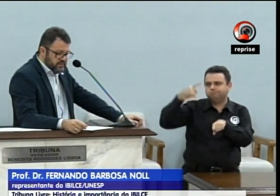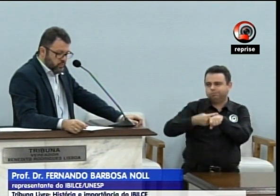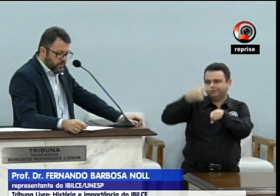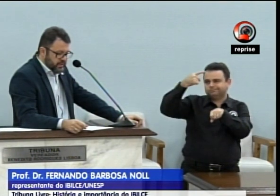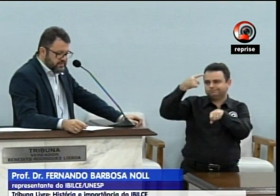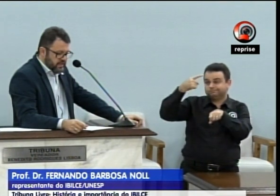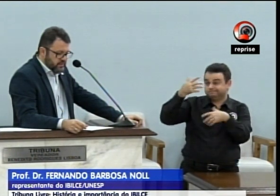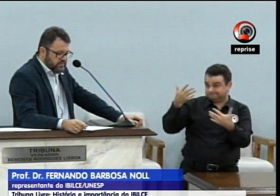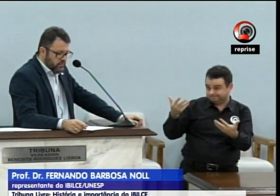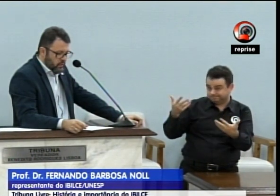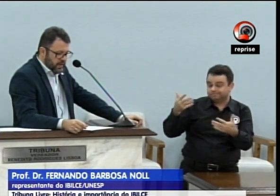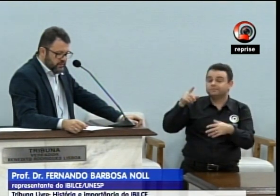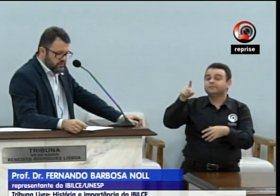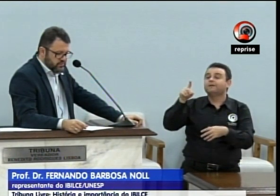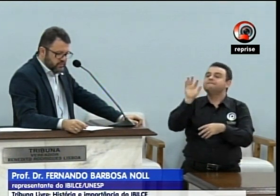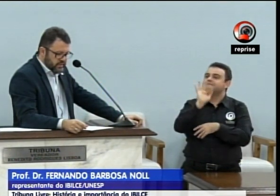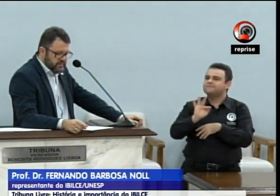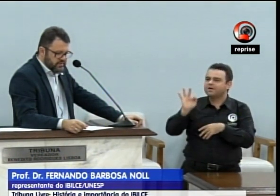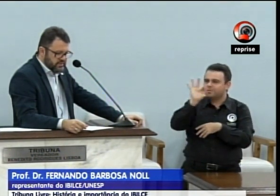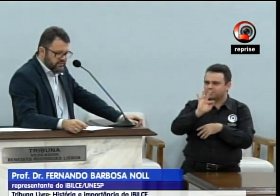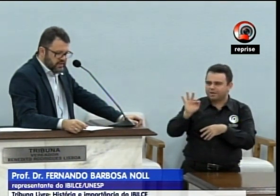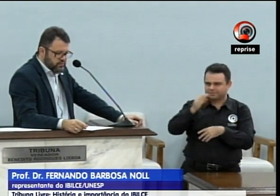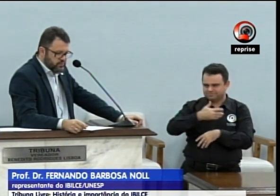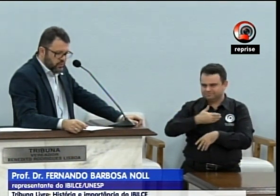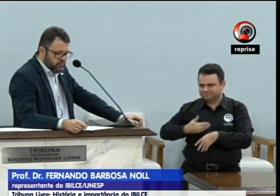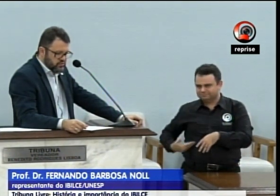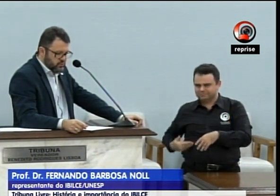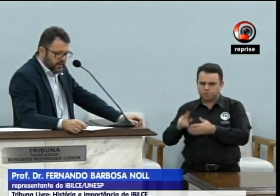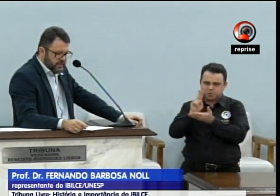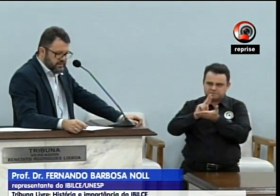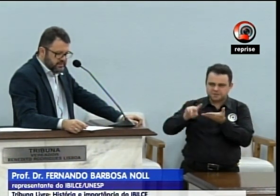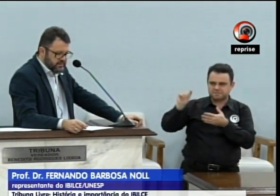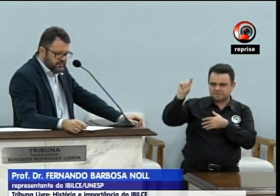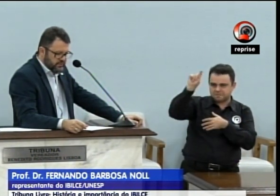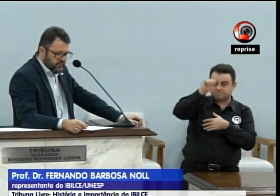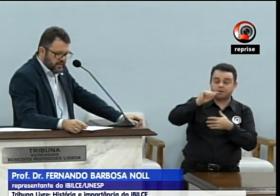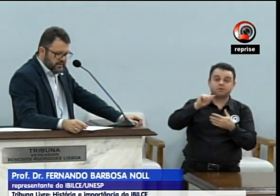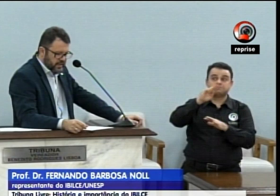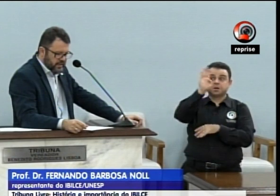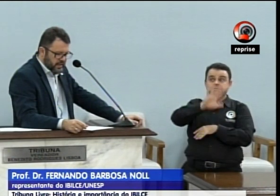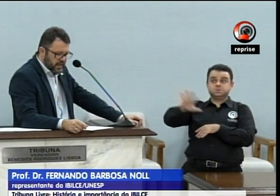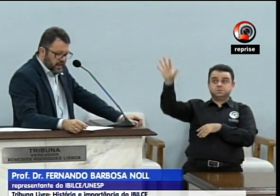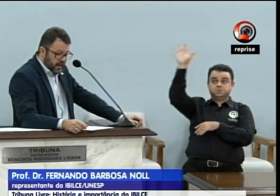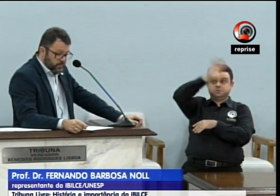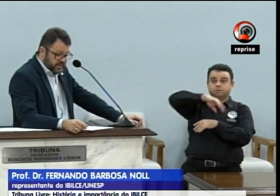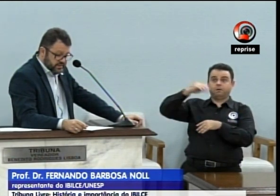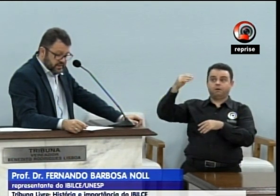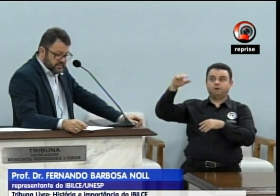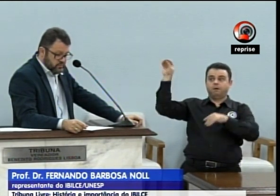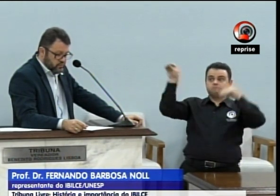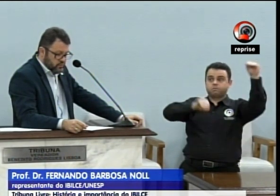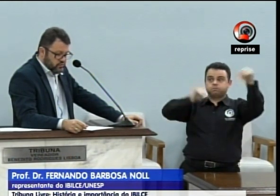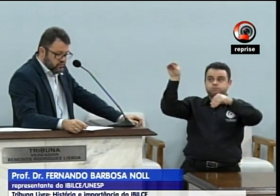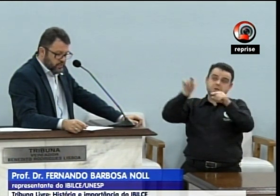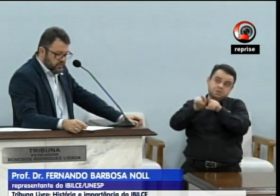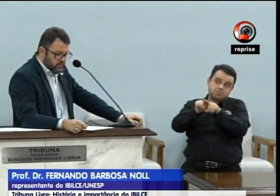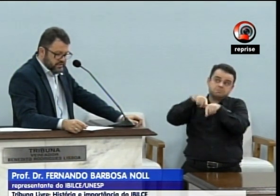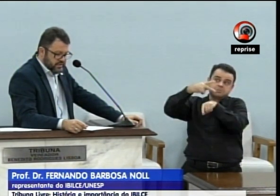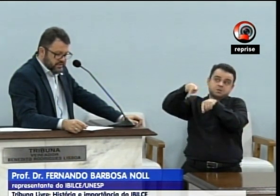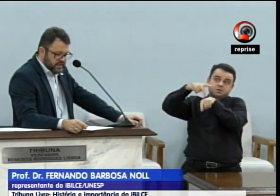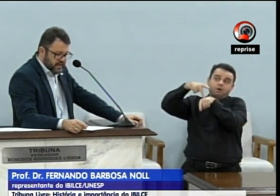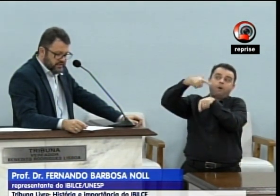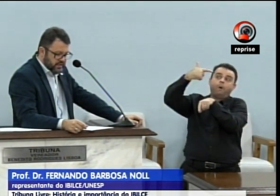universidades públicas tenham em seu quadro estudantes de diversos pontos do país e de fora dele, a presença dos cursos